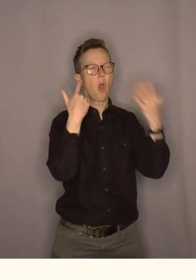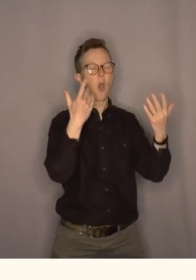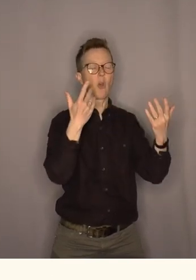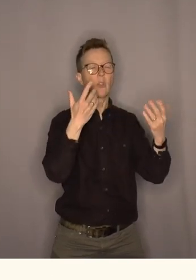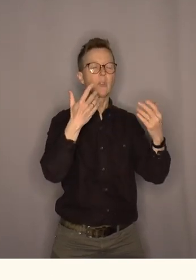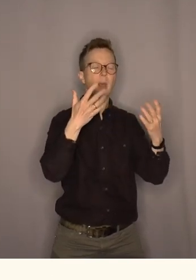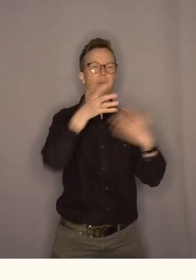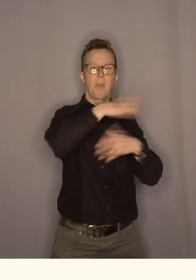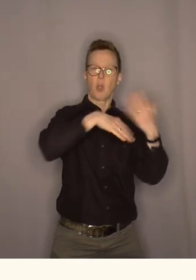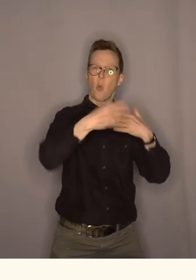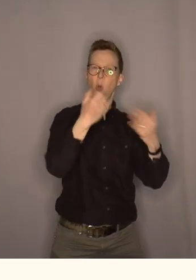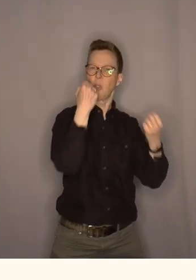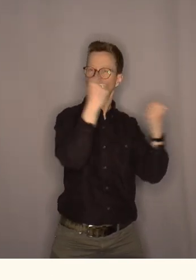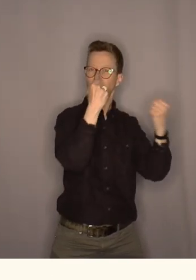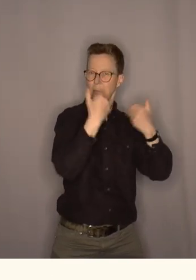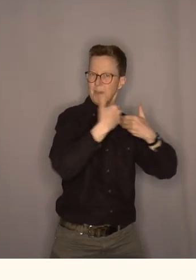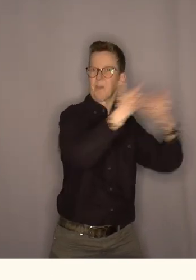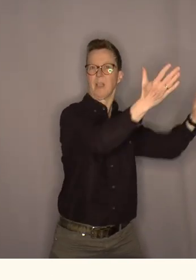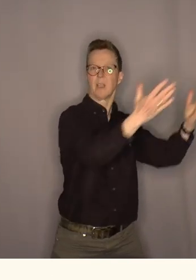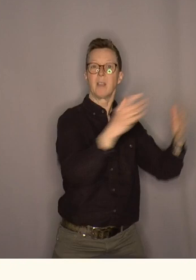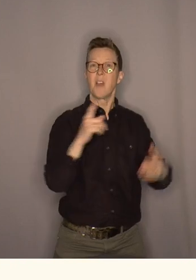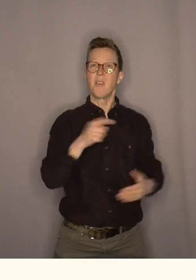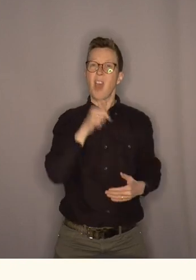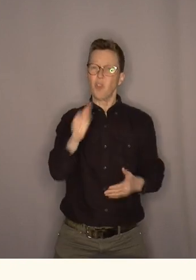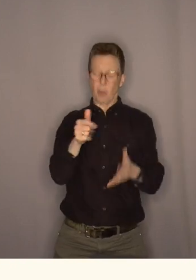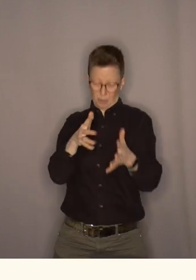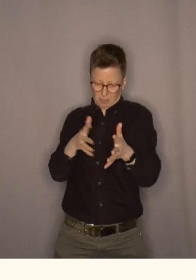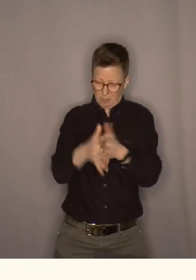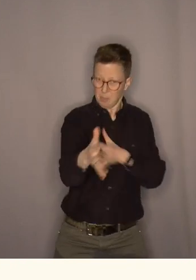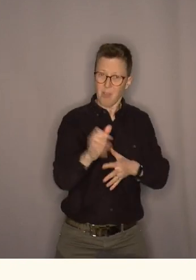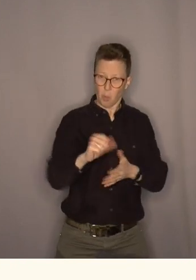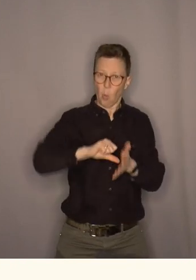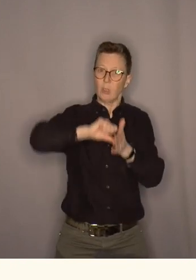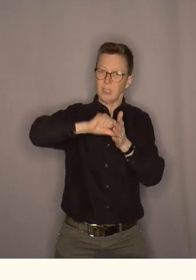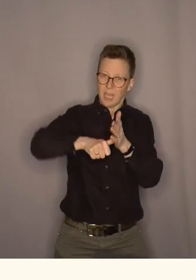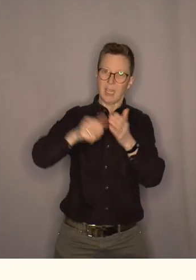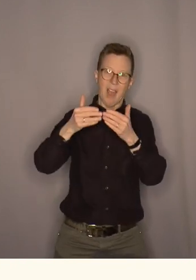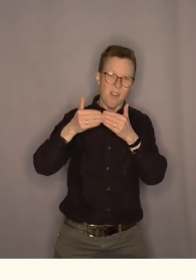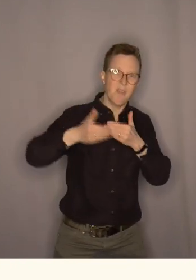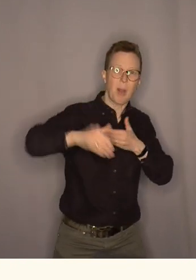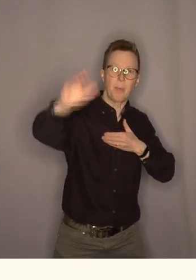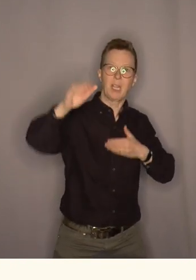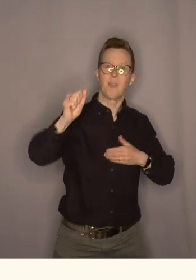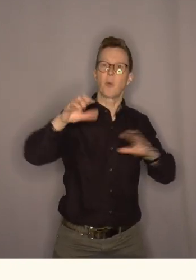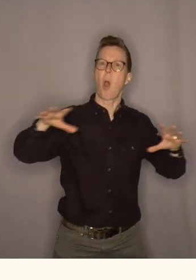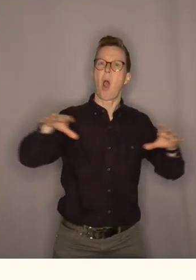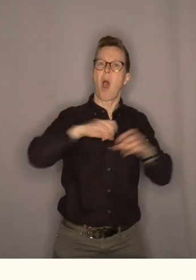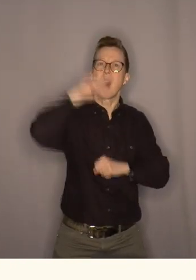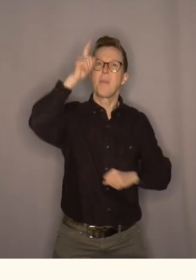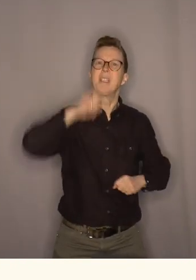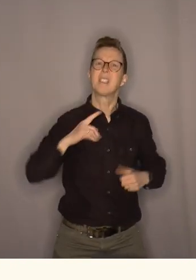Vi og miljøbevegelsen vi er nødt til å lykkes dersom vi skal sikre fremtiden for menneskeheten.